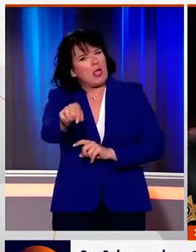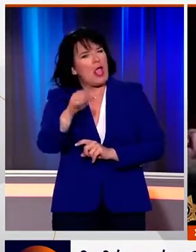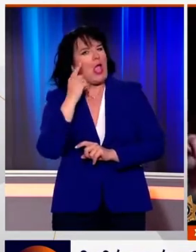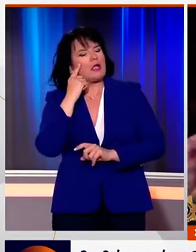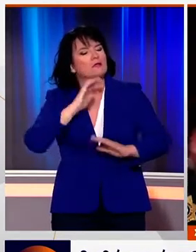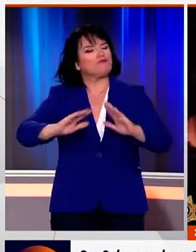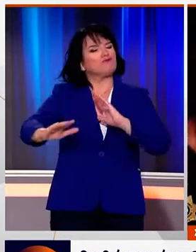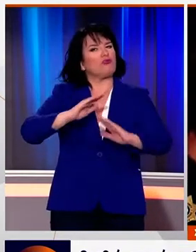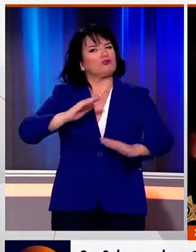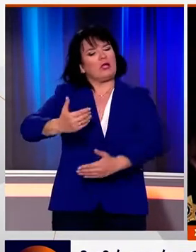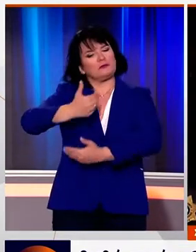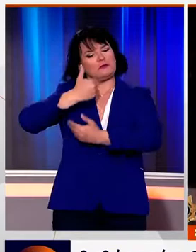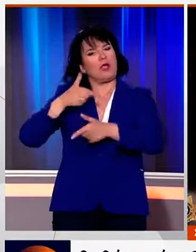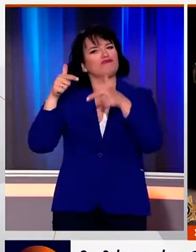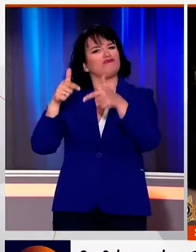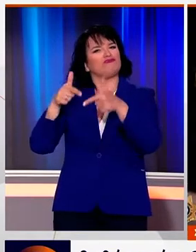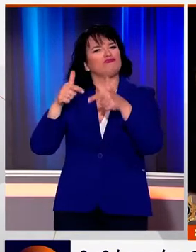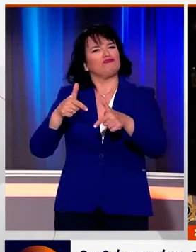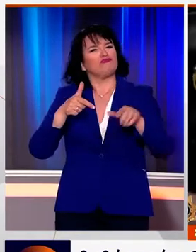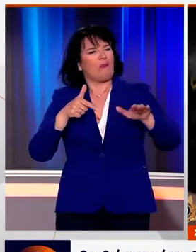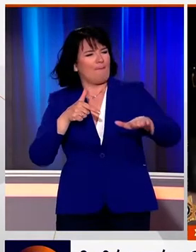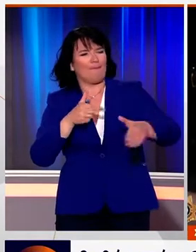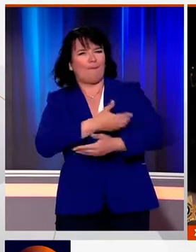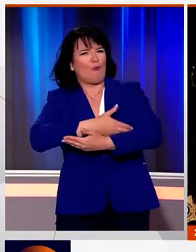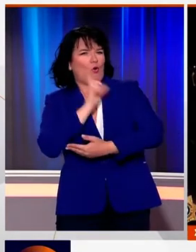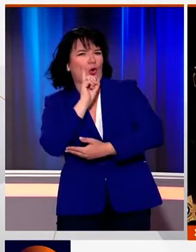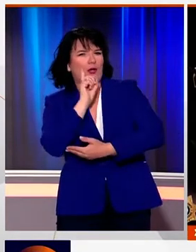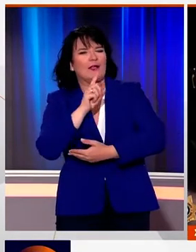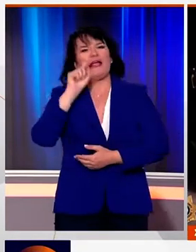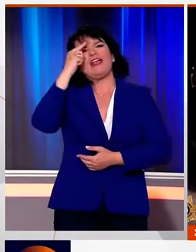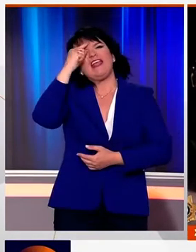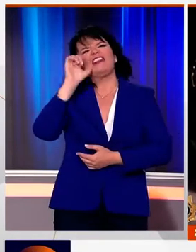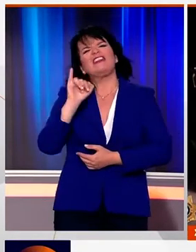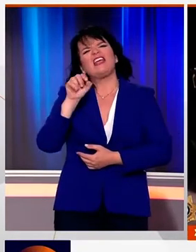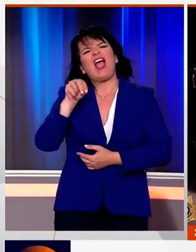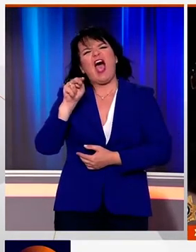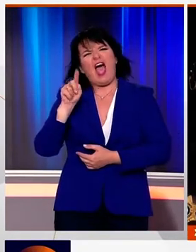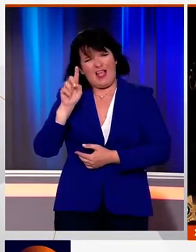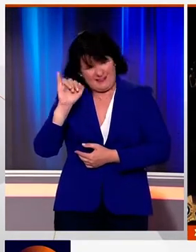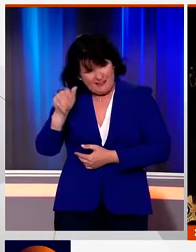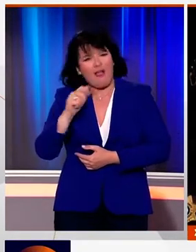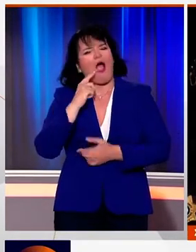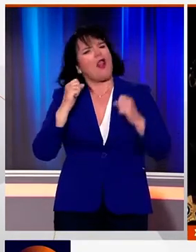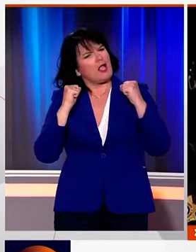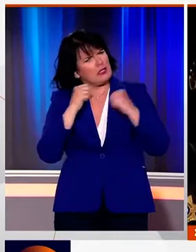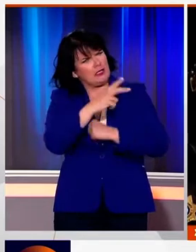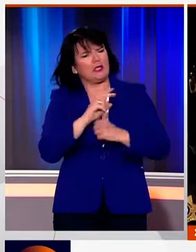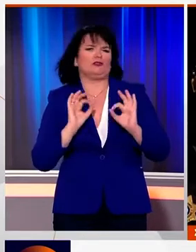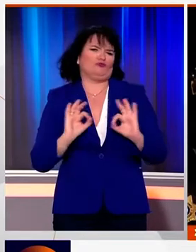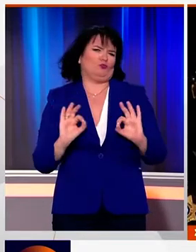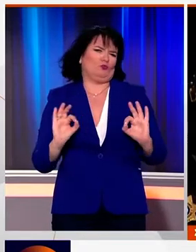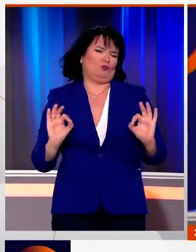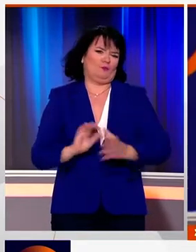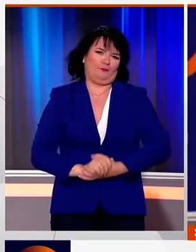έχουν υπό την προστασία τους στο μωρό έχουν ονομάσει τον νεογέννητο κοριτσάκι ίνδια για βεβαιώνουν πως είναι πολύ καλά στην υγεία της.